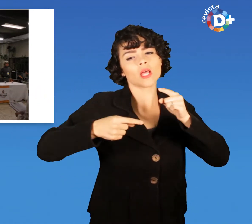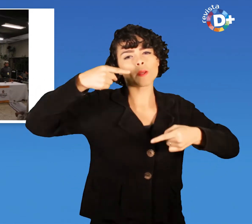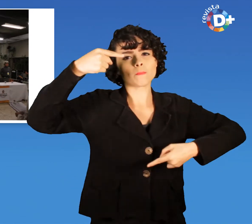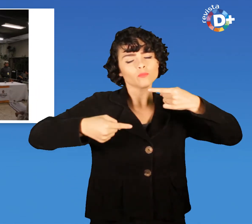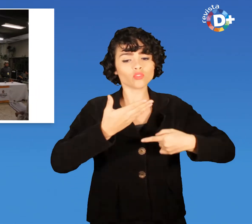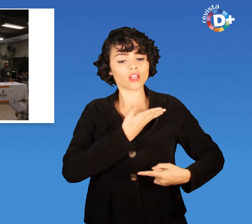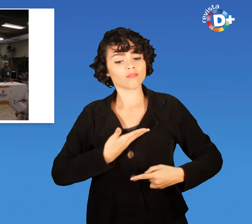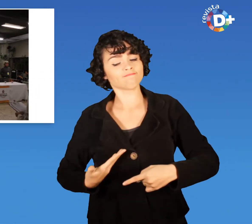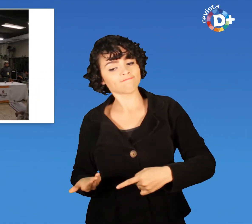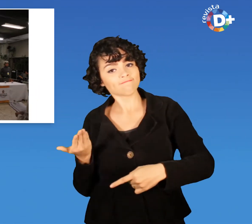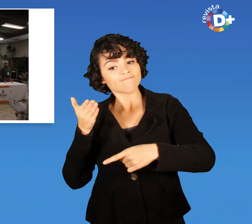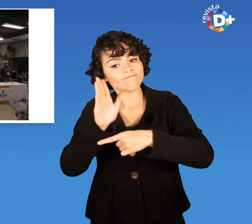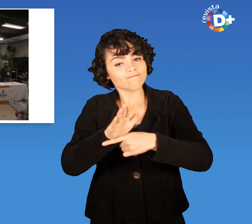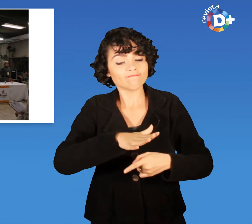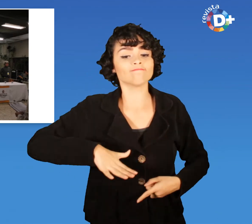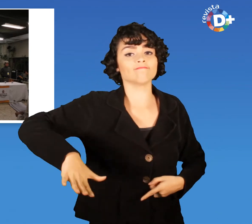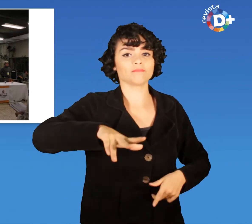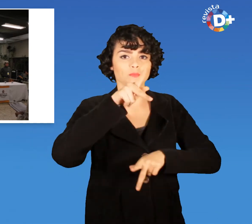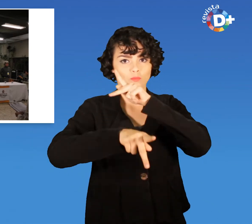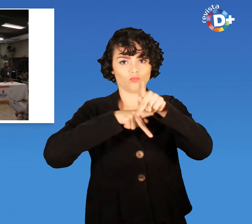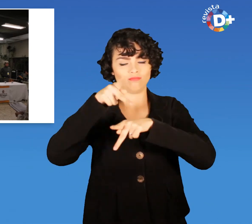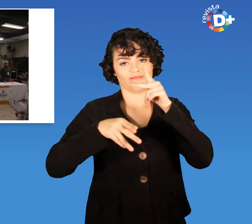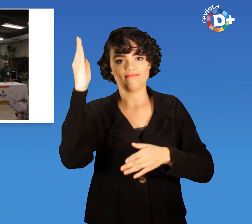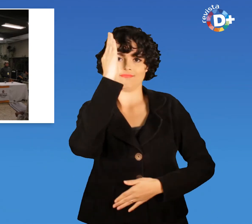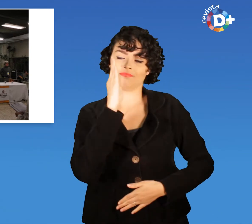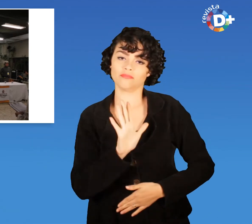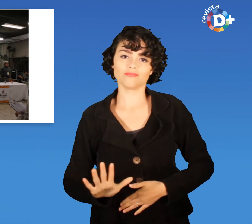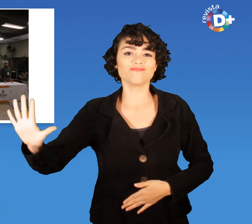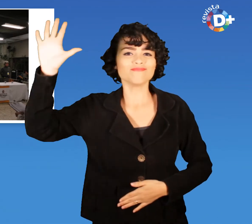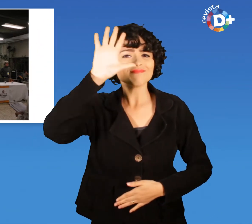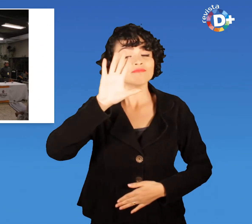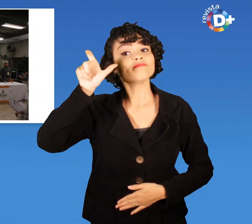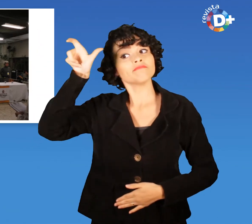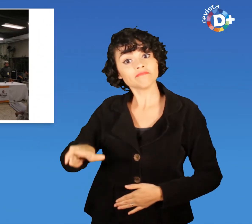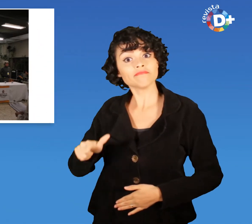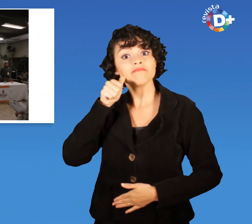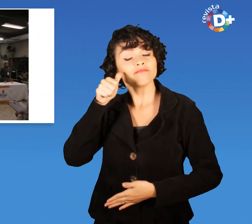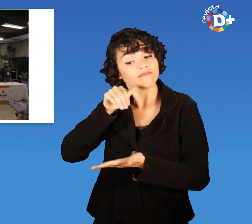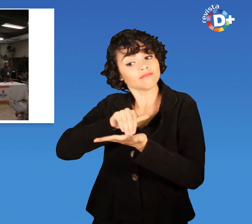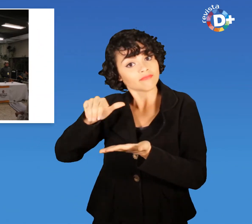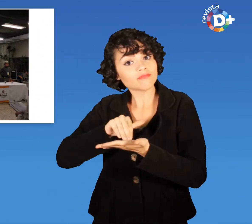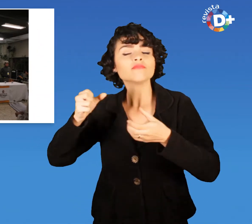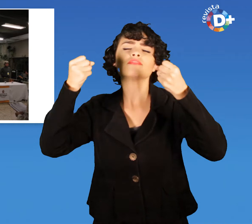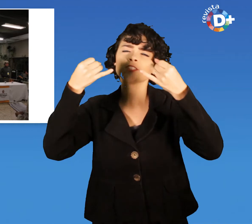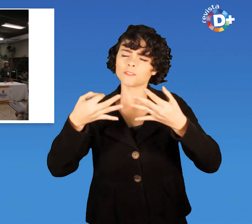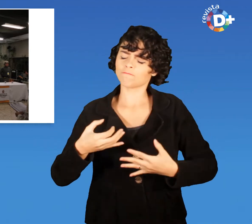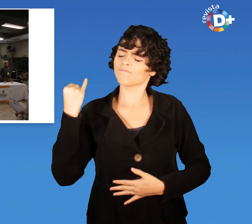população brasileira A secretária ainda ressalva que também é importante levar a